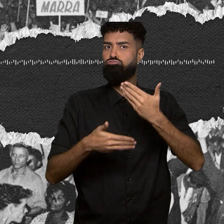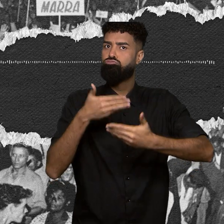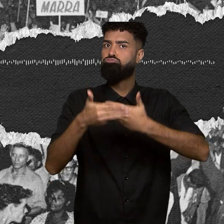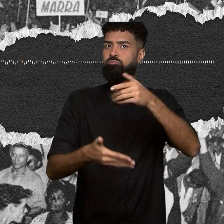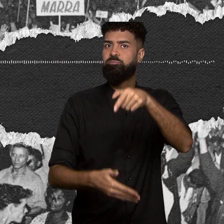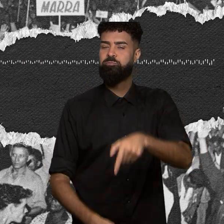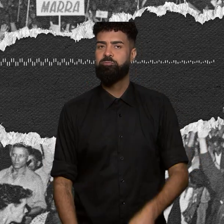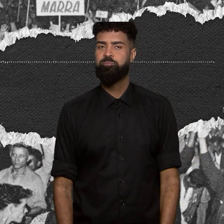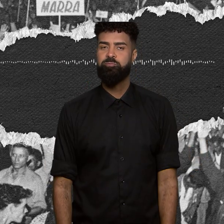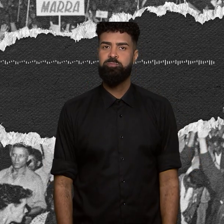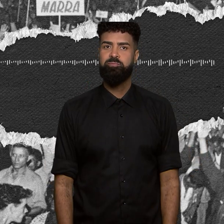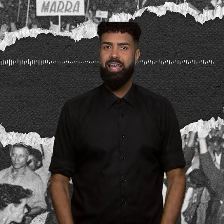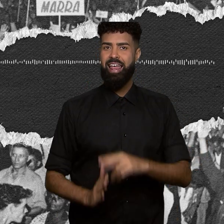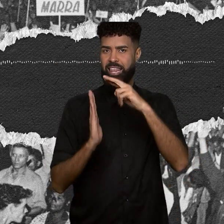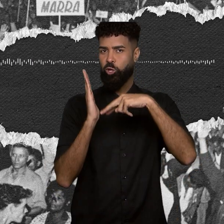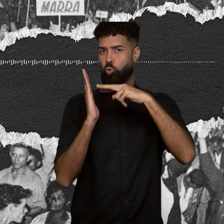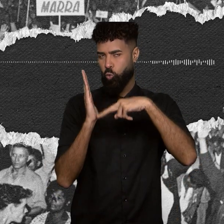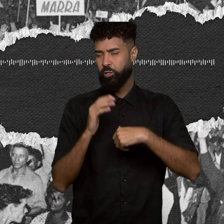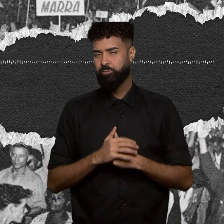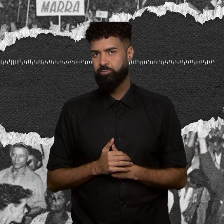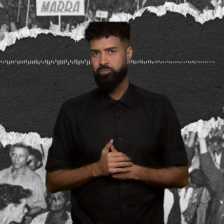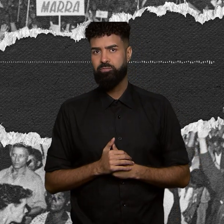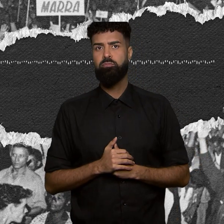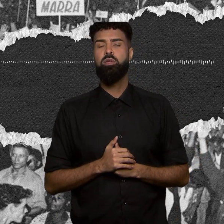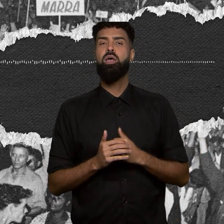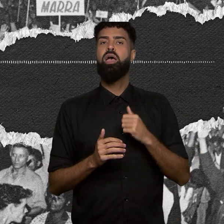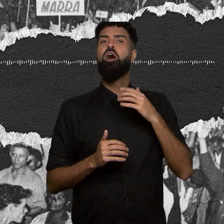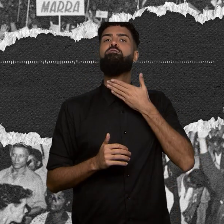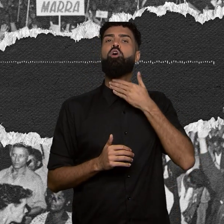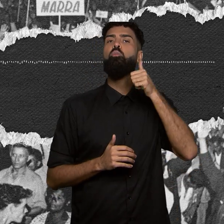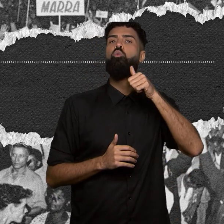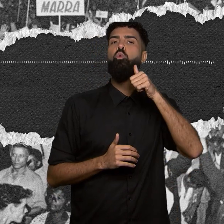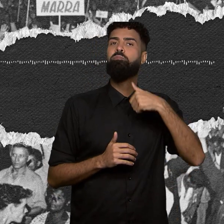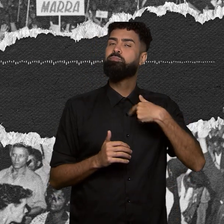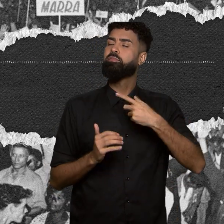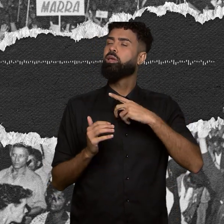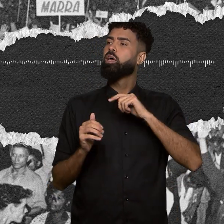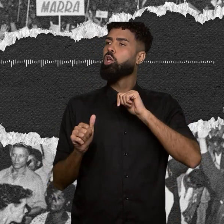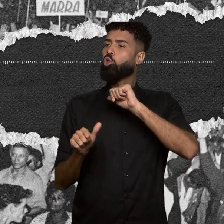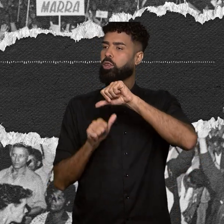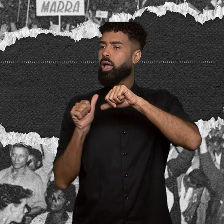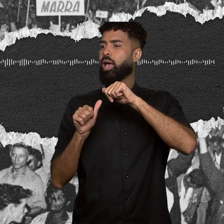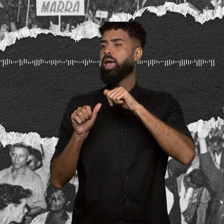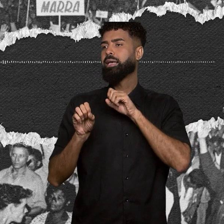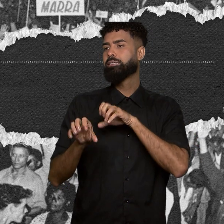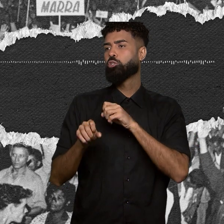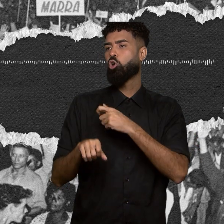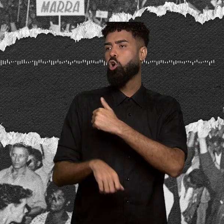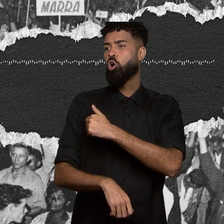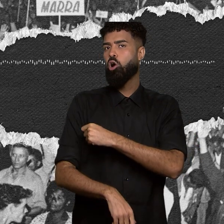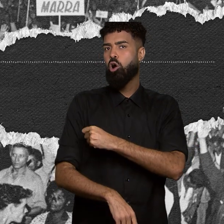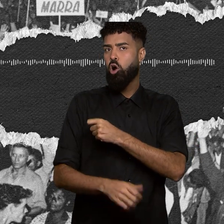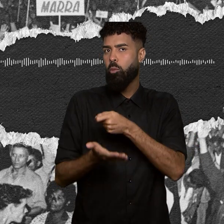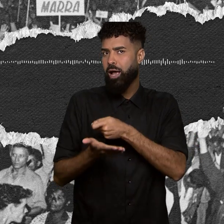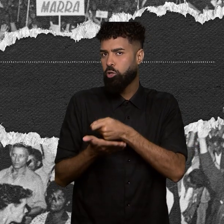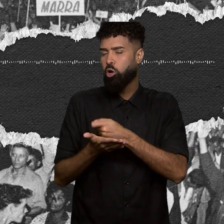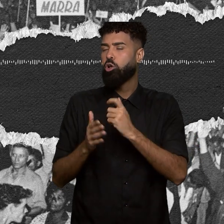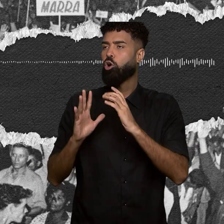Tornar o ensino primário obrigatório e universal. Ensino primário de 4 anos para